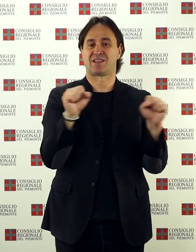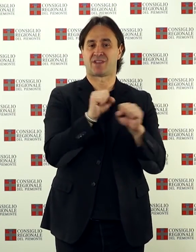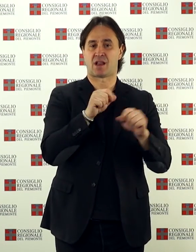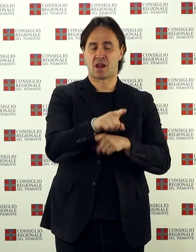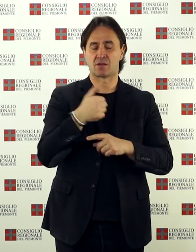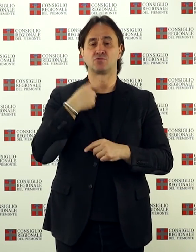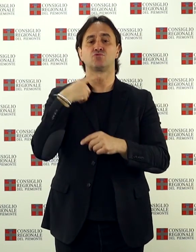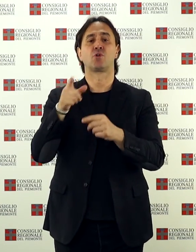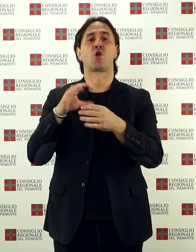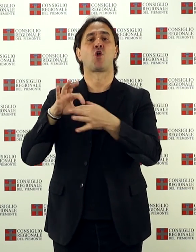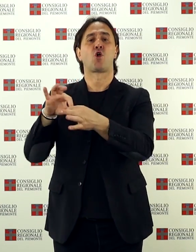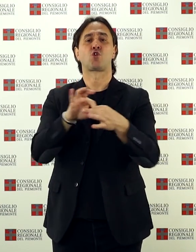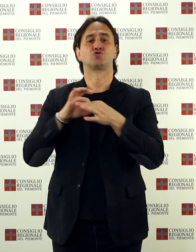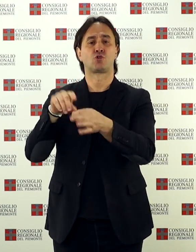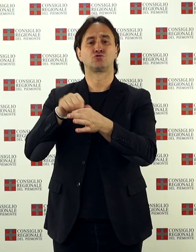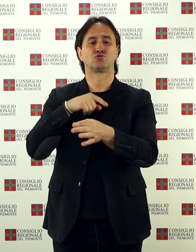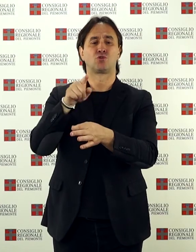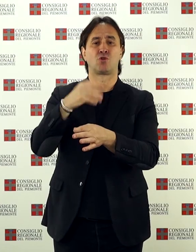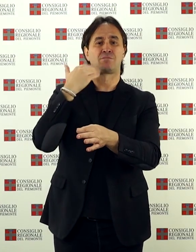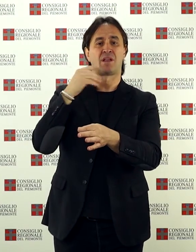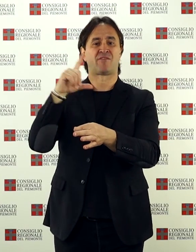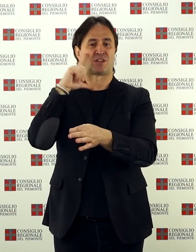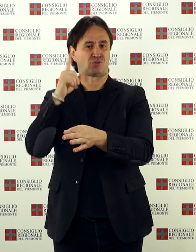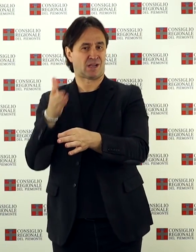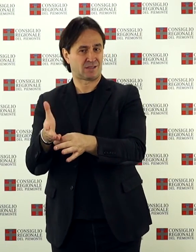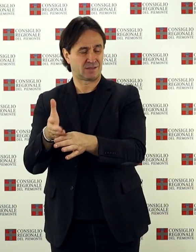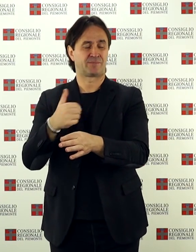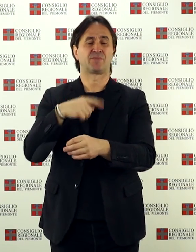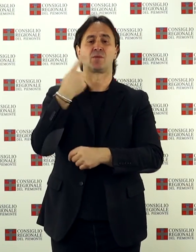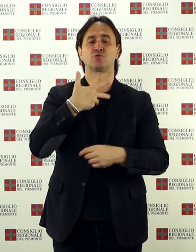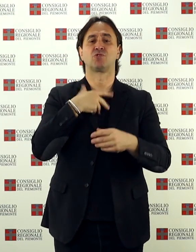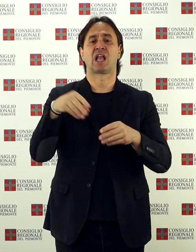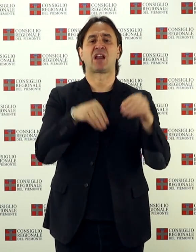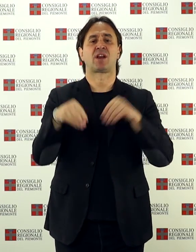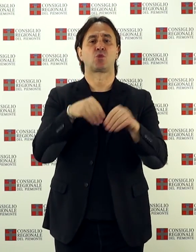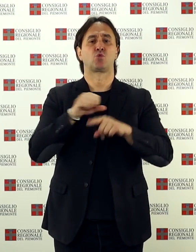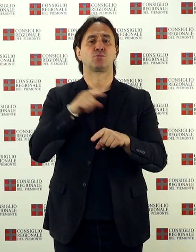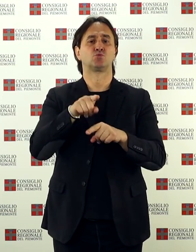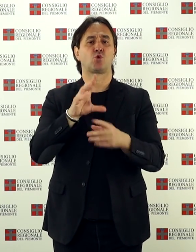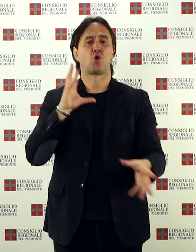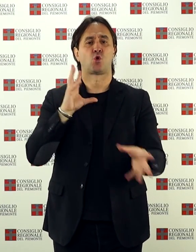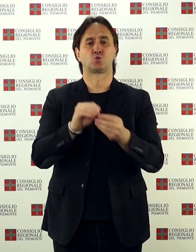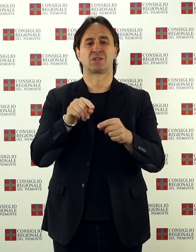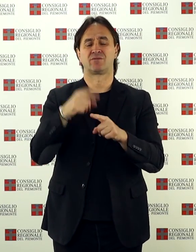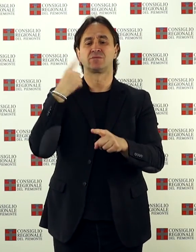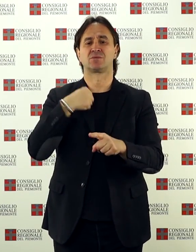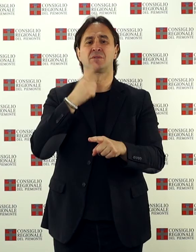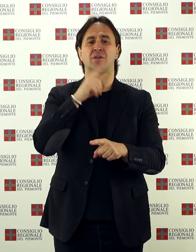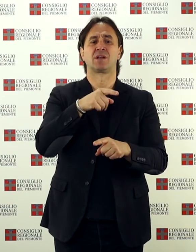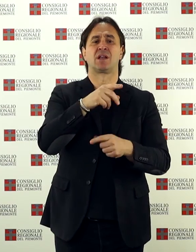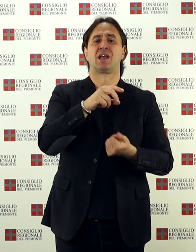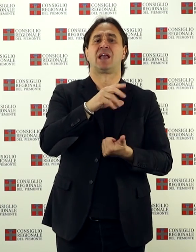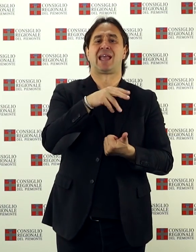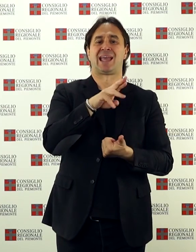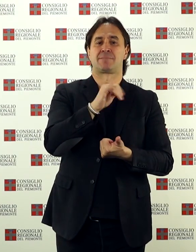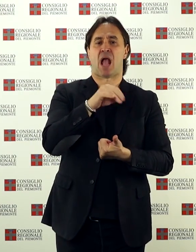Statuto del Consorzio di Bonifica della Baraggia Biellese-Vercellese e l'indizione del referendum consultivo per la fusione dei comuni di Rimasco